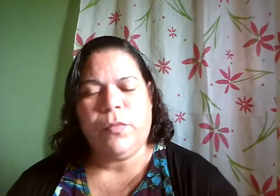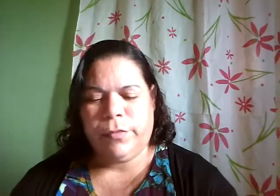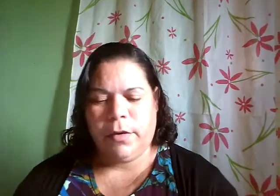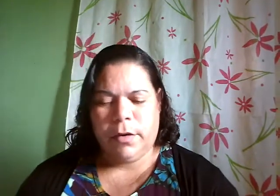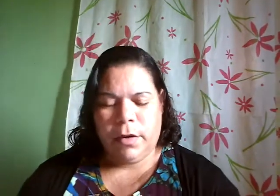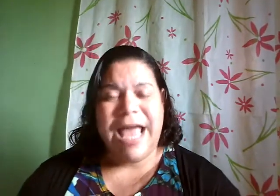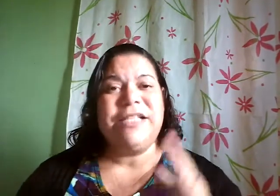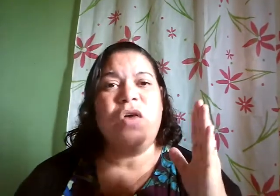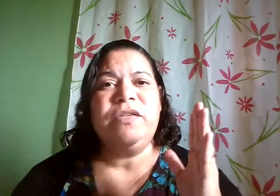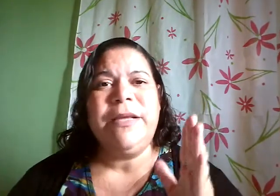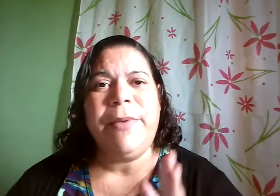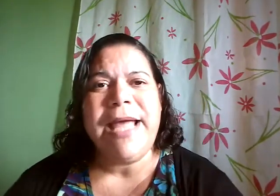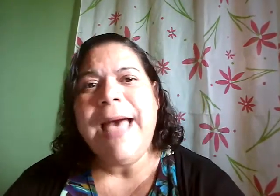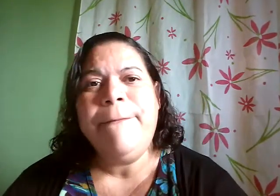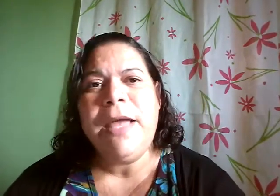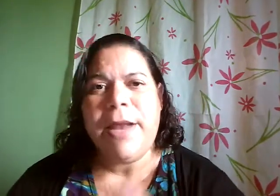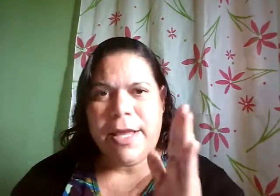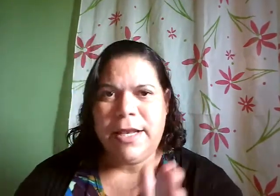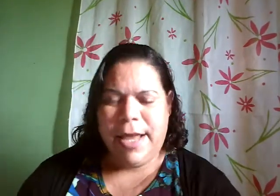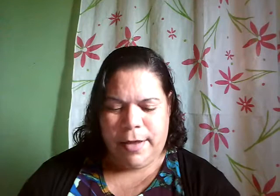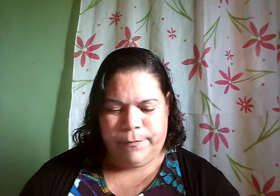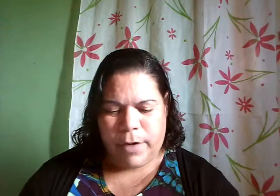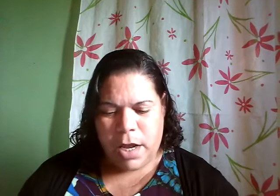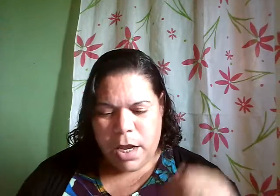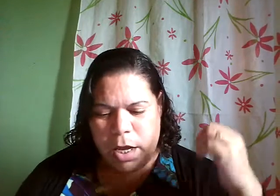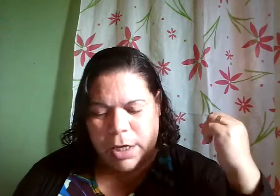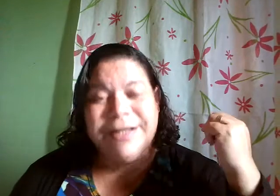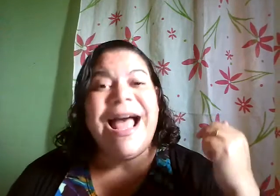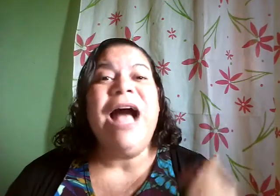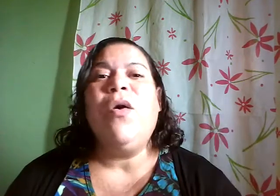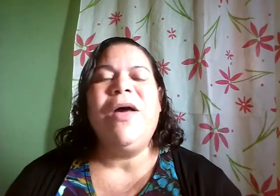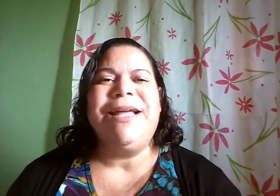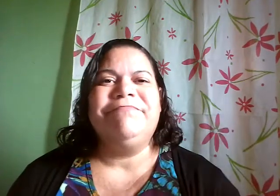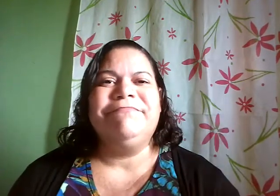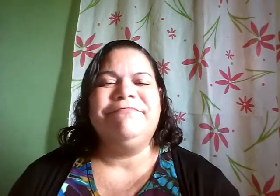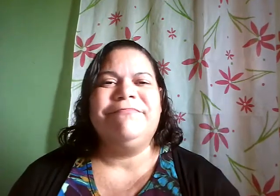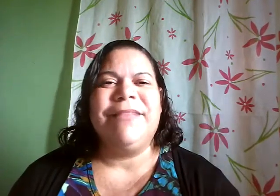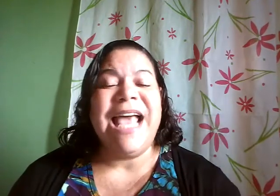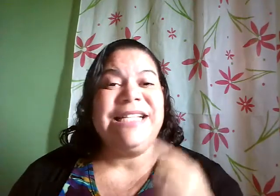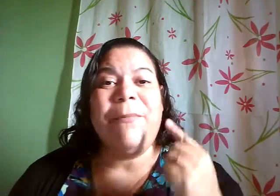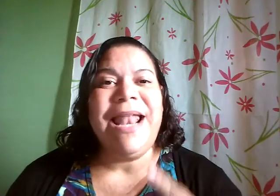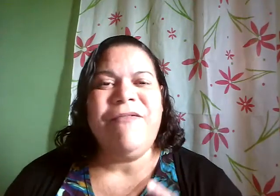É só você pegar a Bíblia e ler. Agora, esta palavra